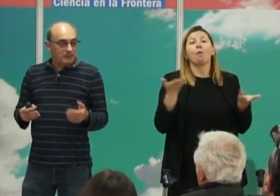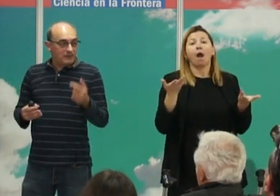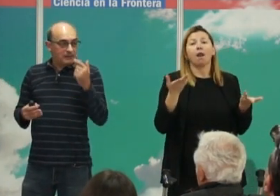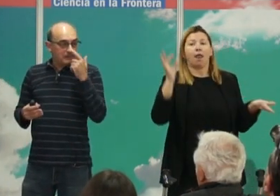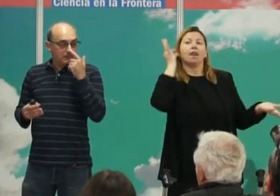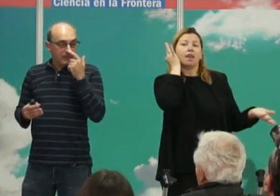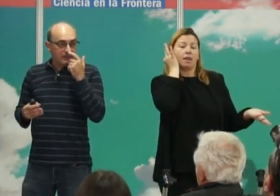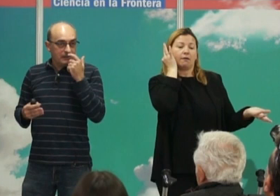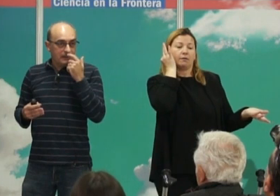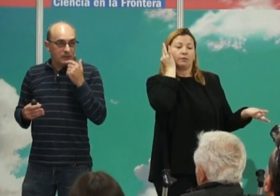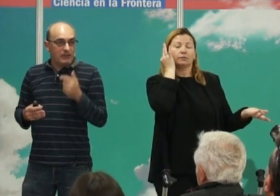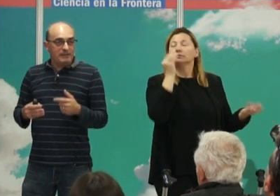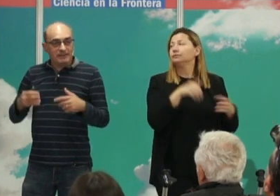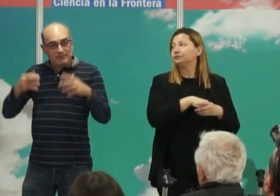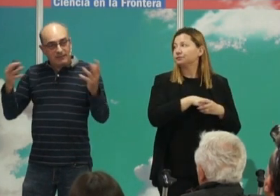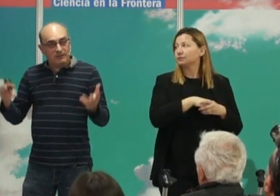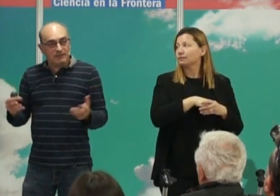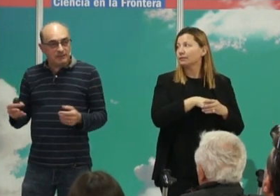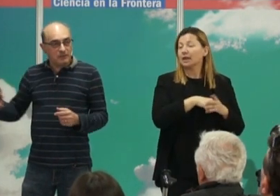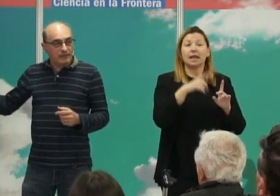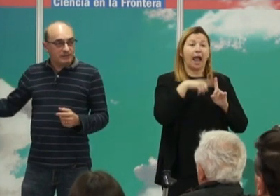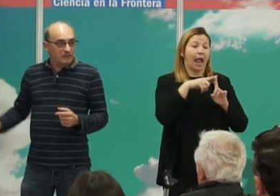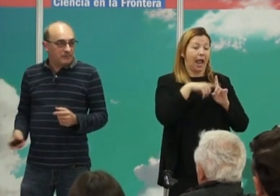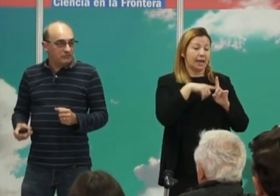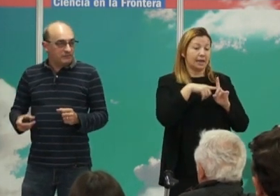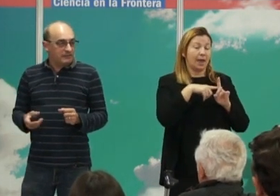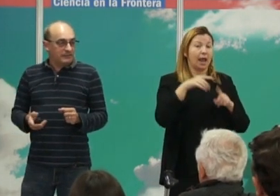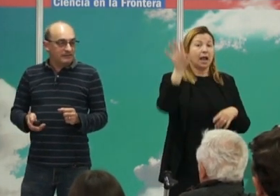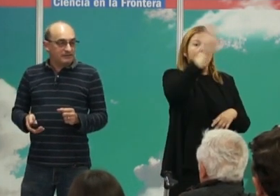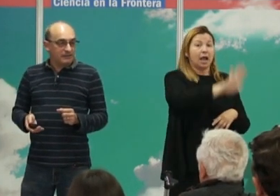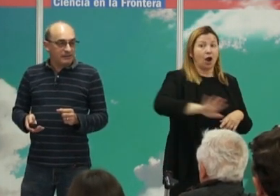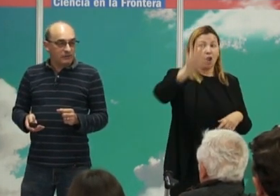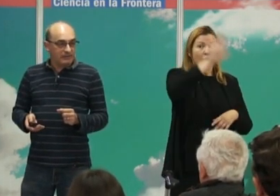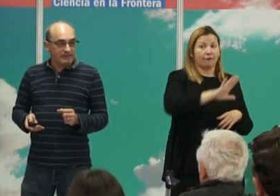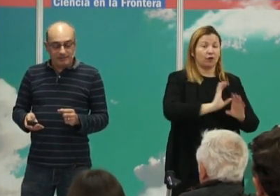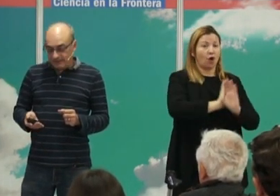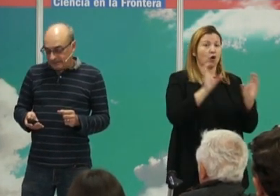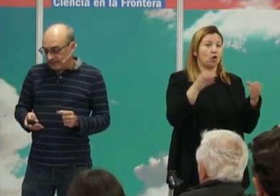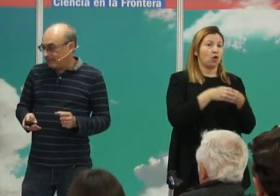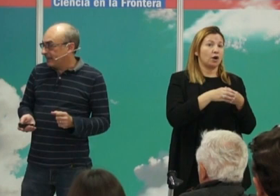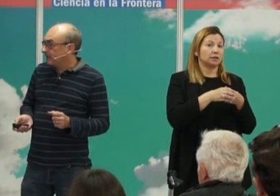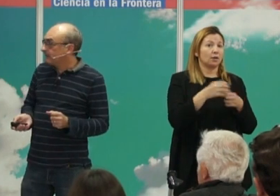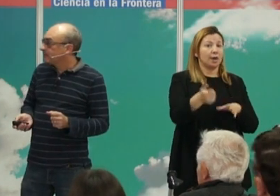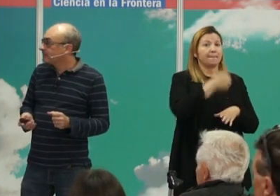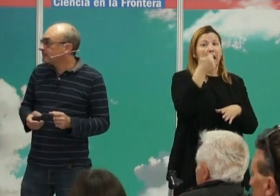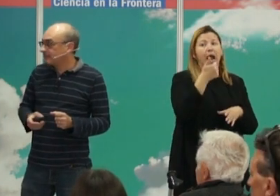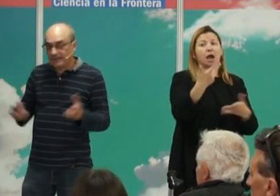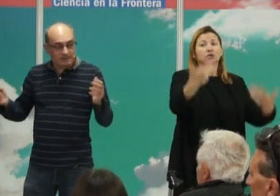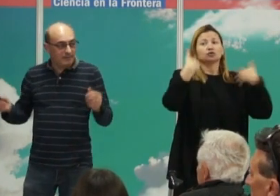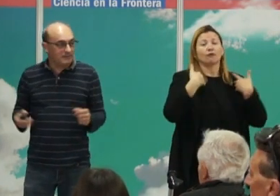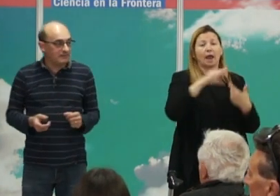mitad de la población y probablemente a nivel geográfico el colectivo que más sufre es el continente áfricano